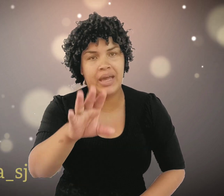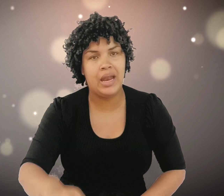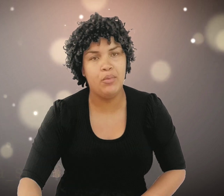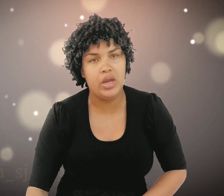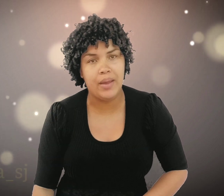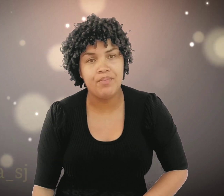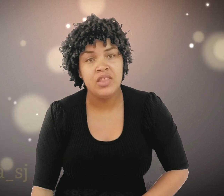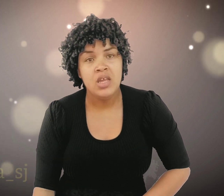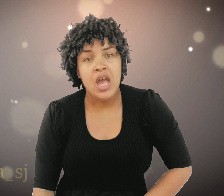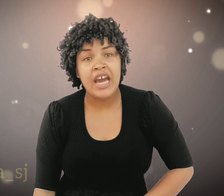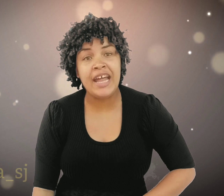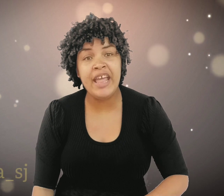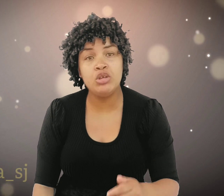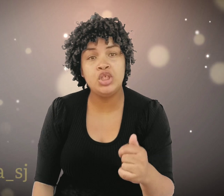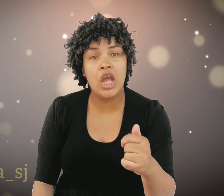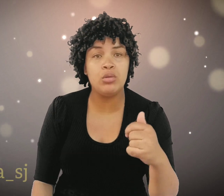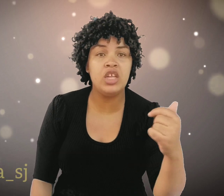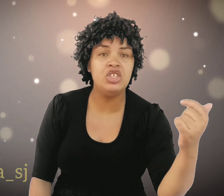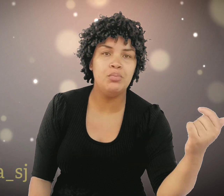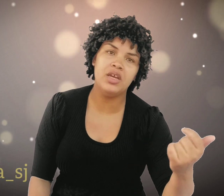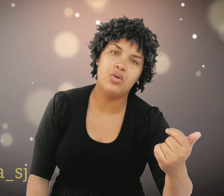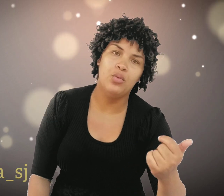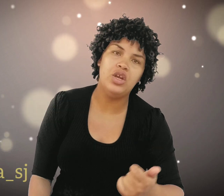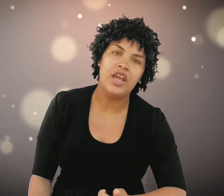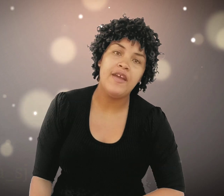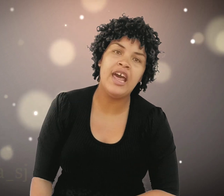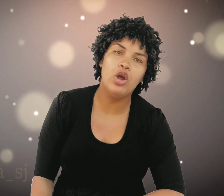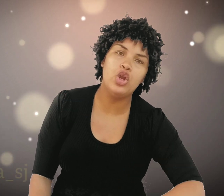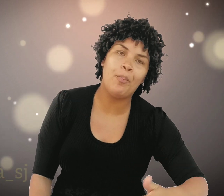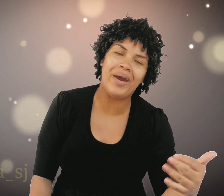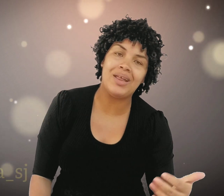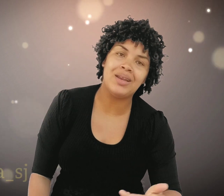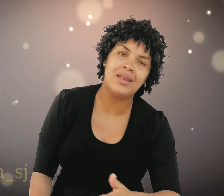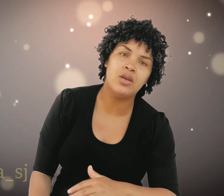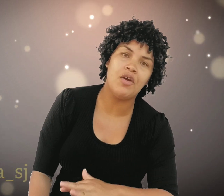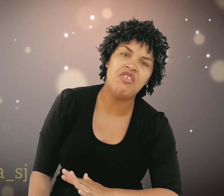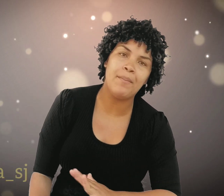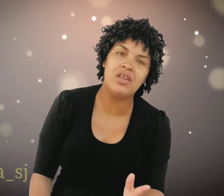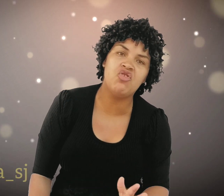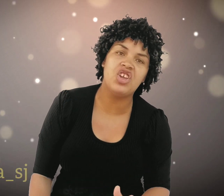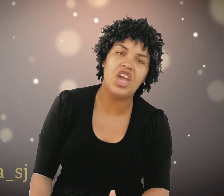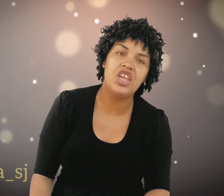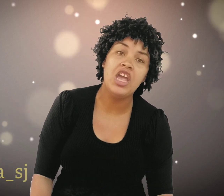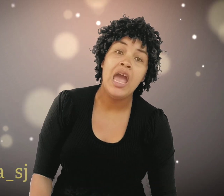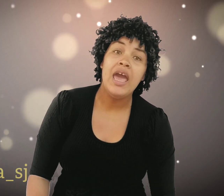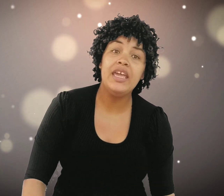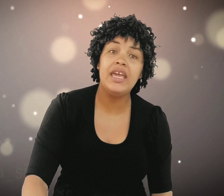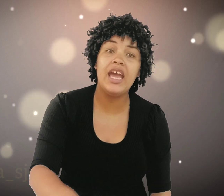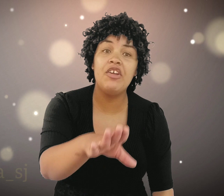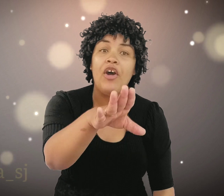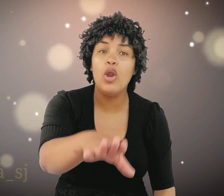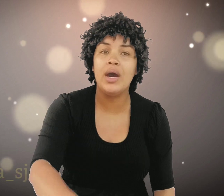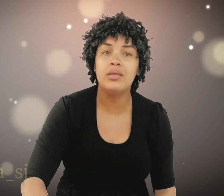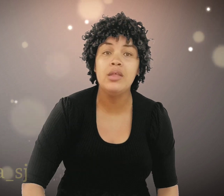aquela mulher. Cadê os teus inimigos, mulher? Ela olhou para trás e não havia mais ninguém. E ele falou assim,